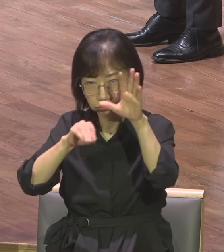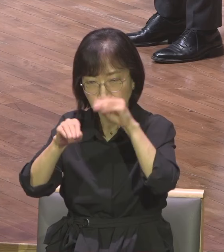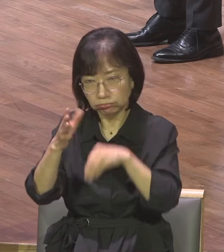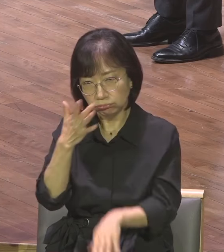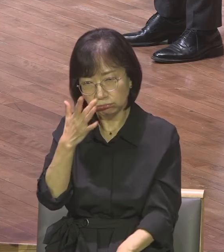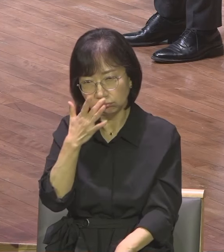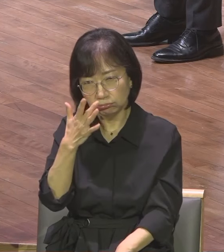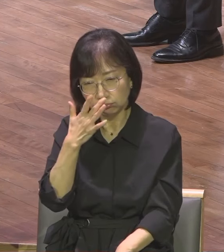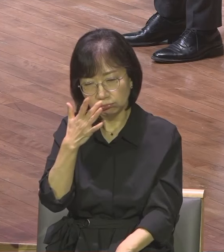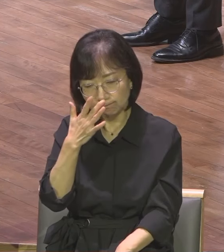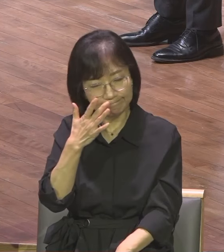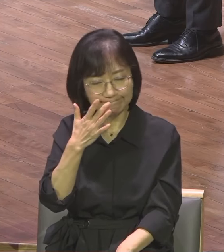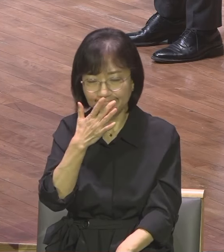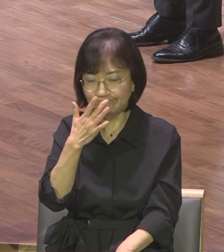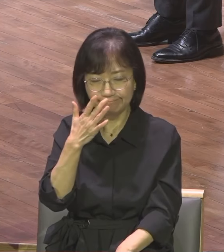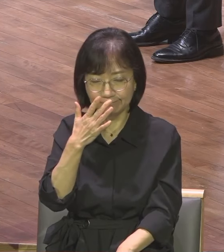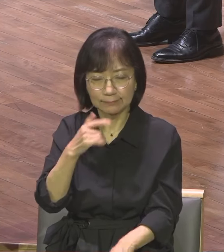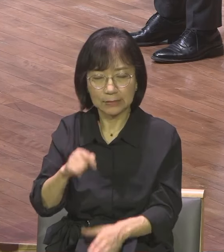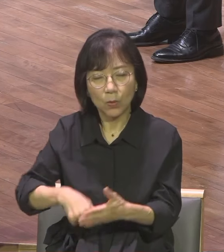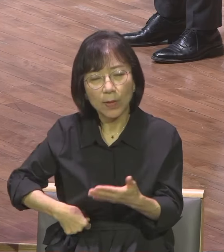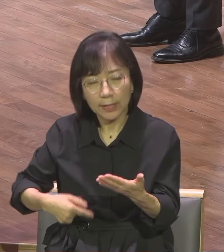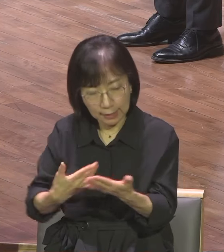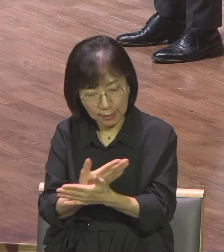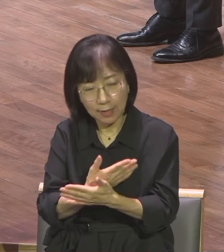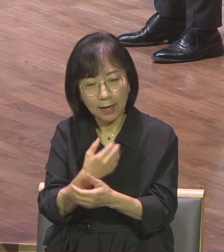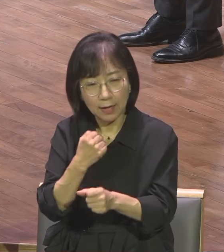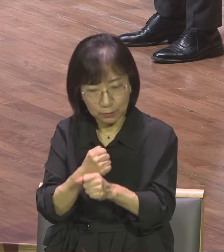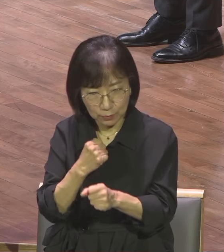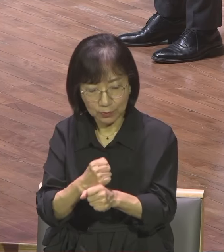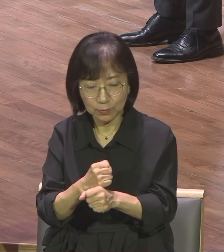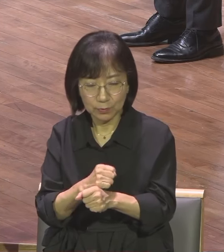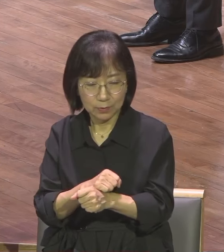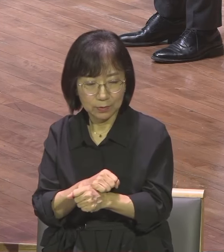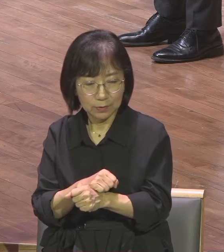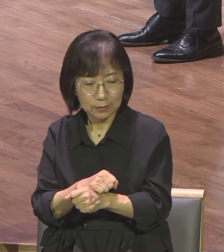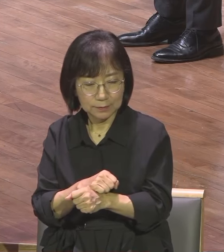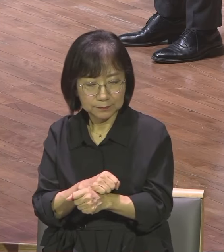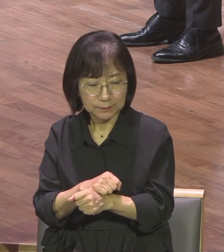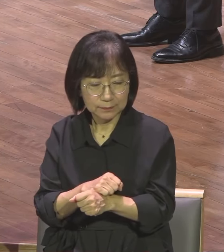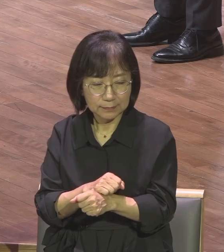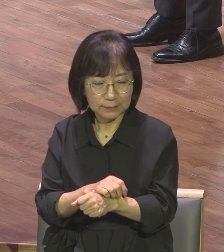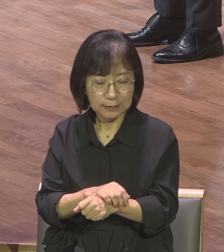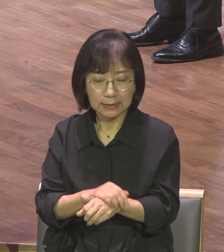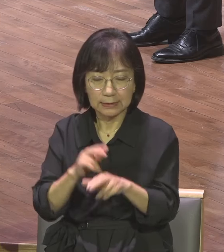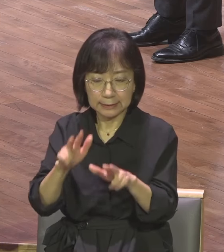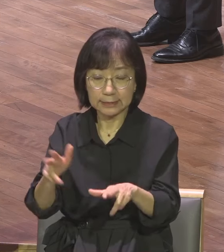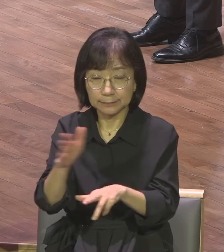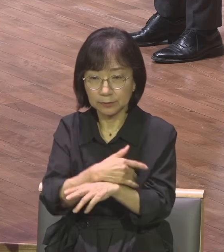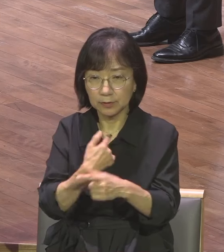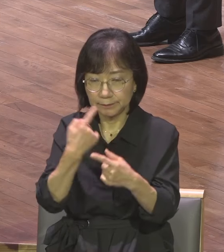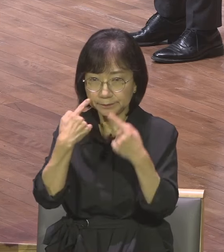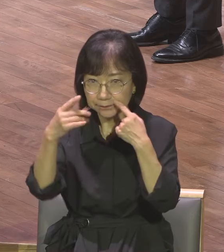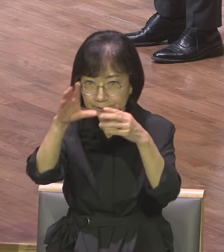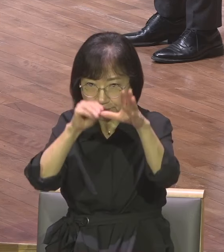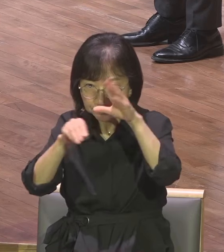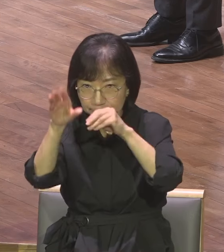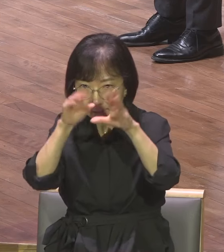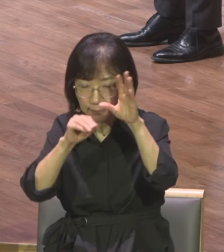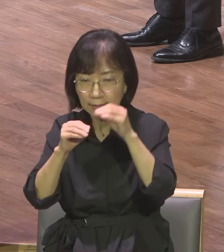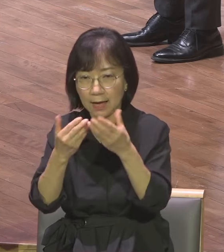하나님 앞에 다시 한번 회개합니다 이제는 들려진다면 믿어지게 하여 주시고 예 실천하게 하여